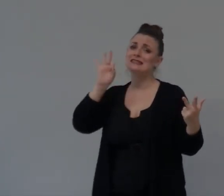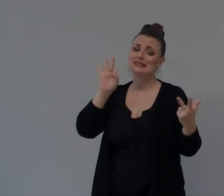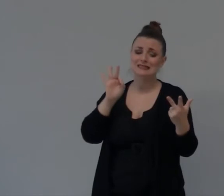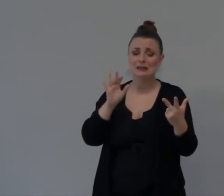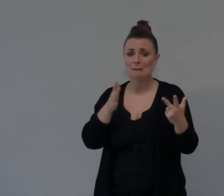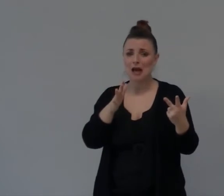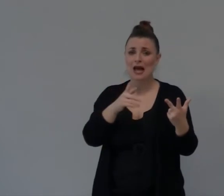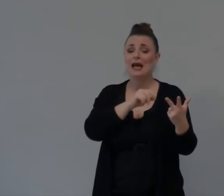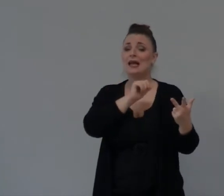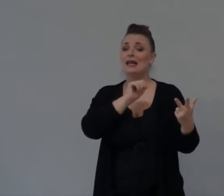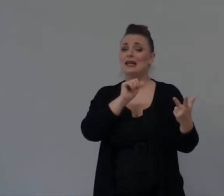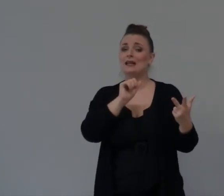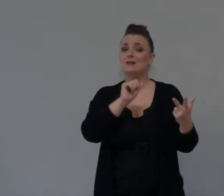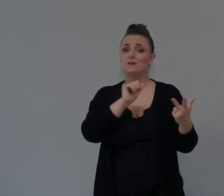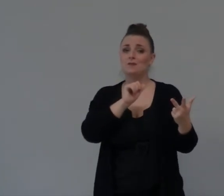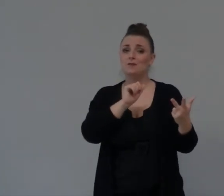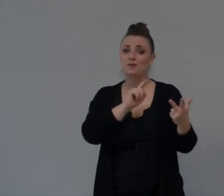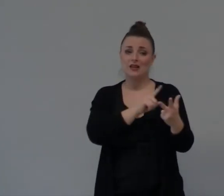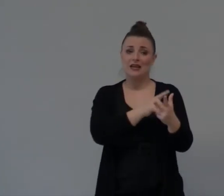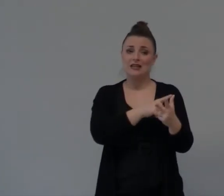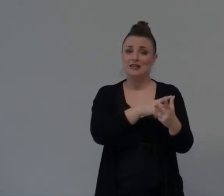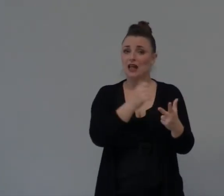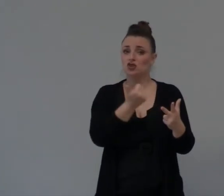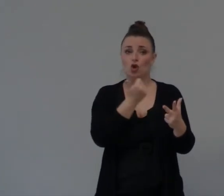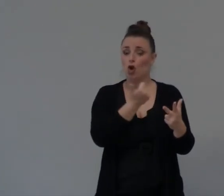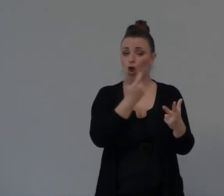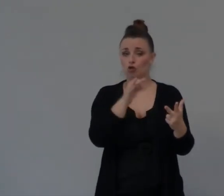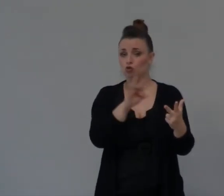Nessuno Dei tre È Giusto Individuamente Asieme Individuamente